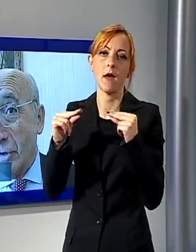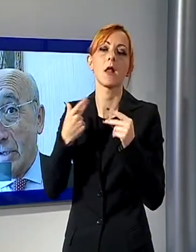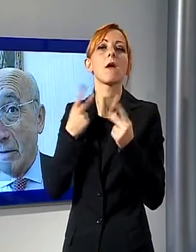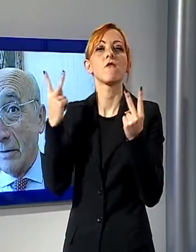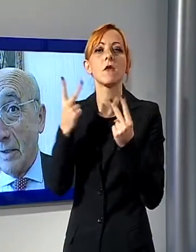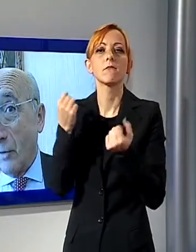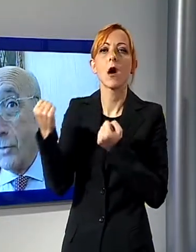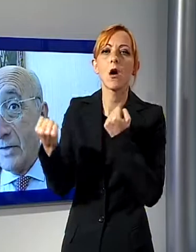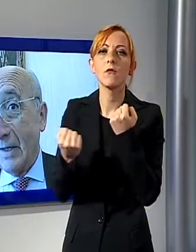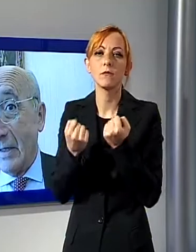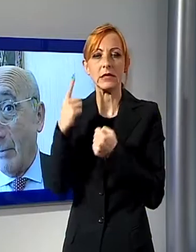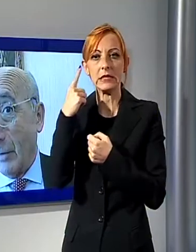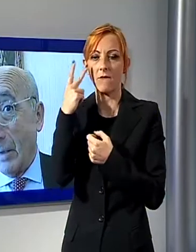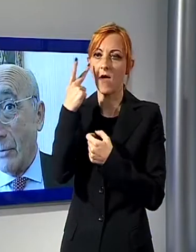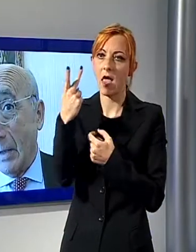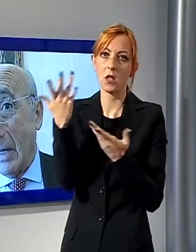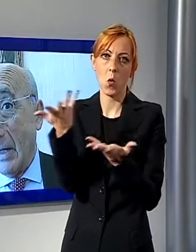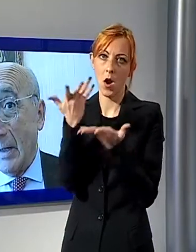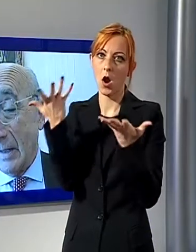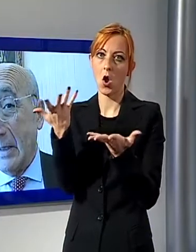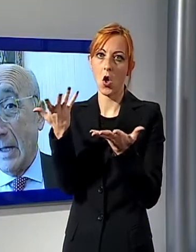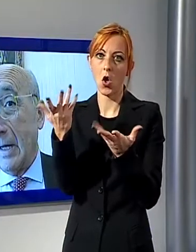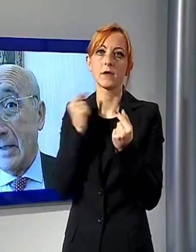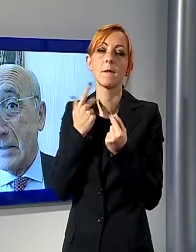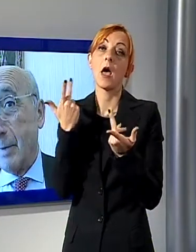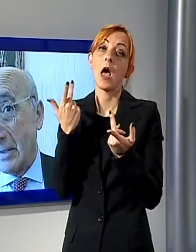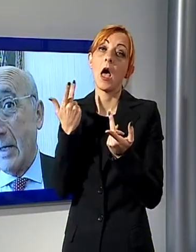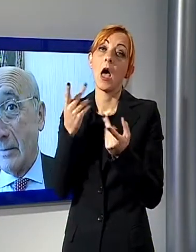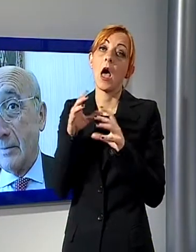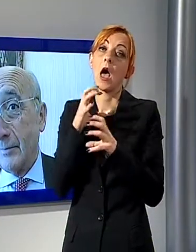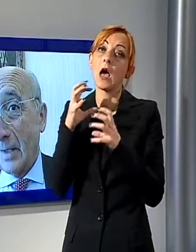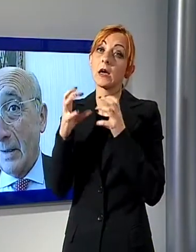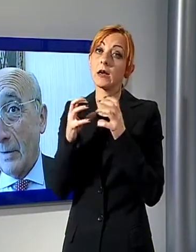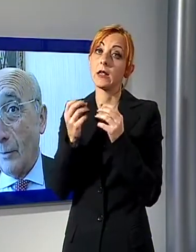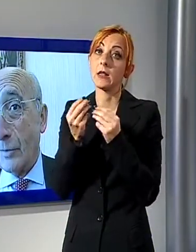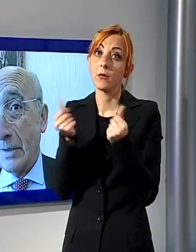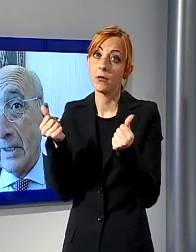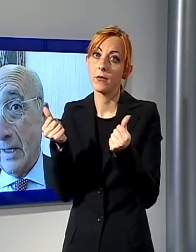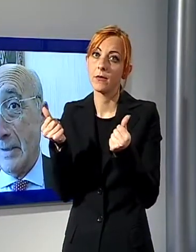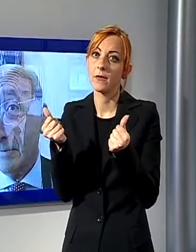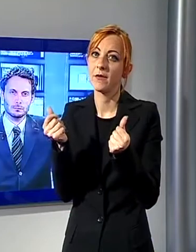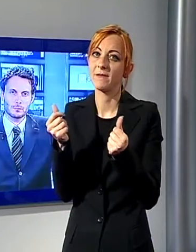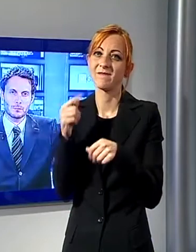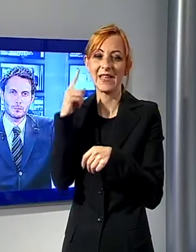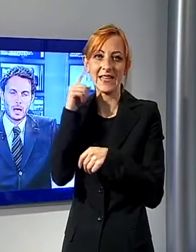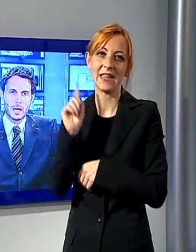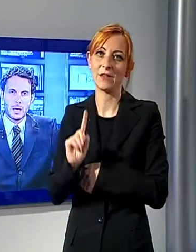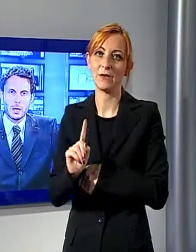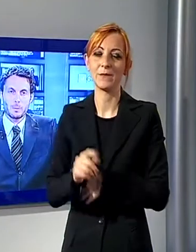giro lo si vede, però ancora a dire che la crisi è passata non me lo sentirei. E come